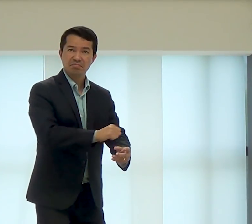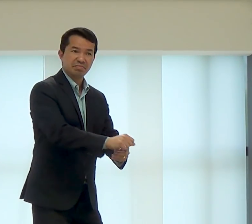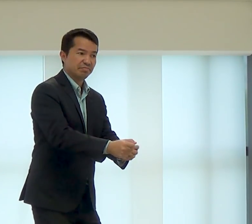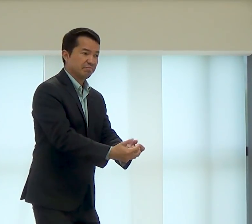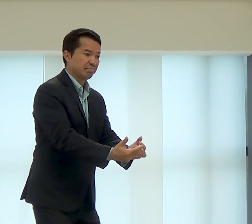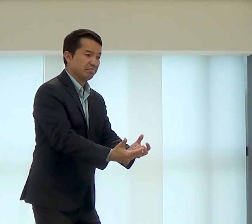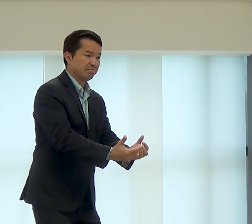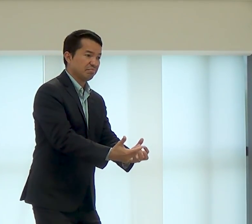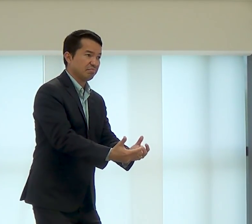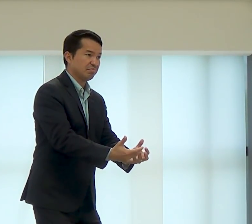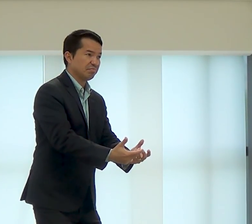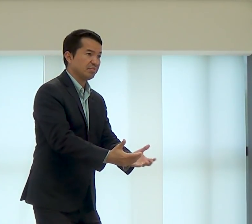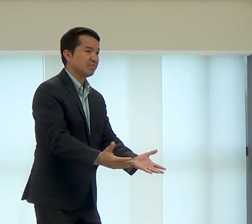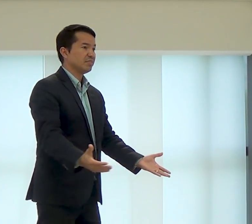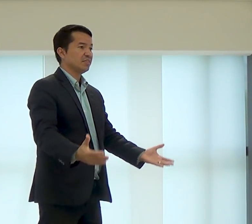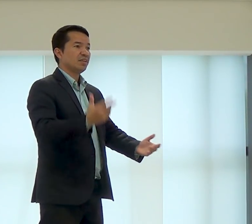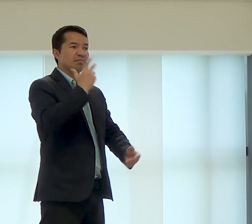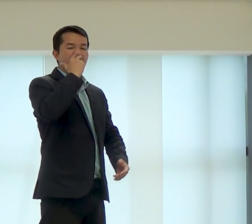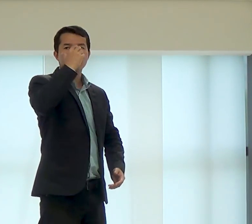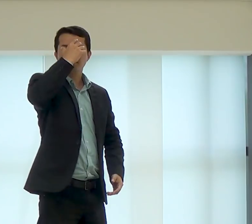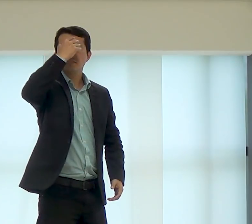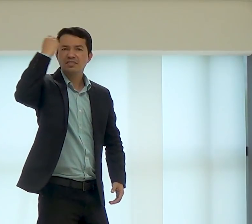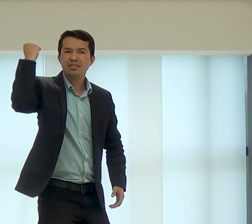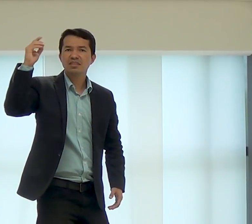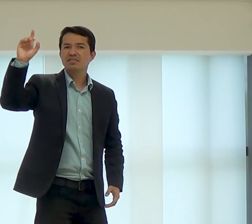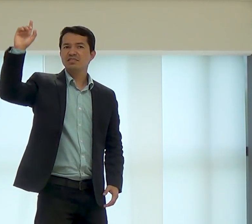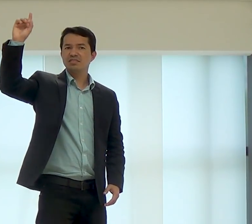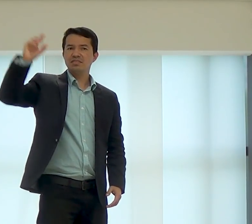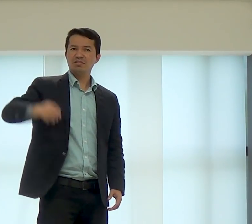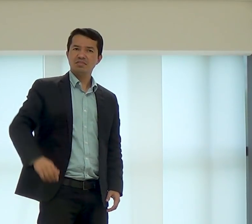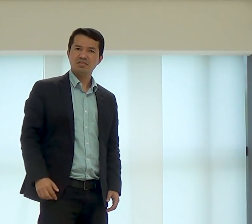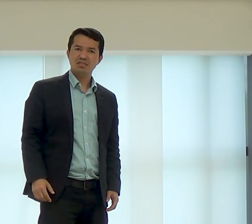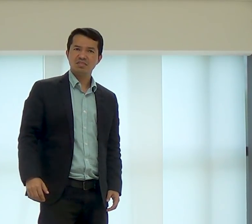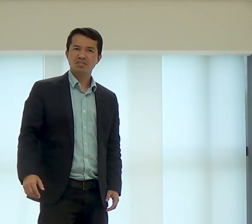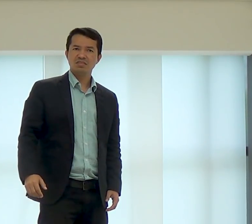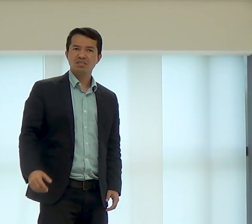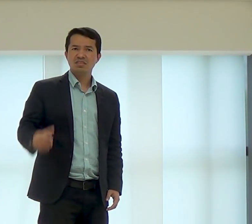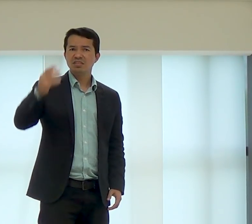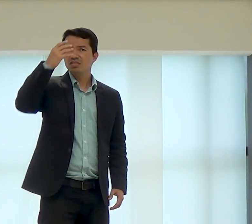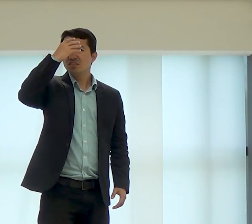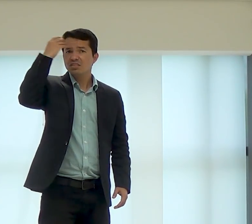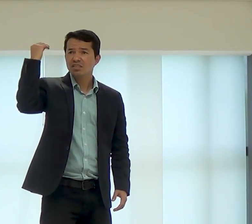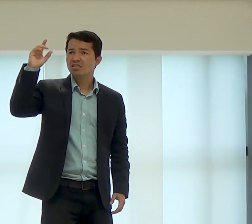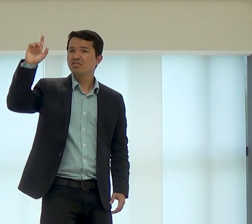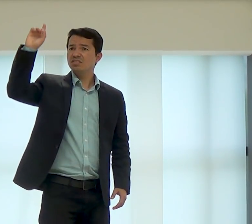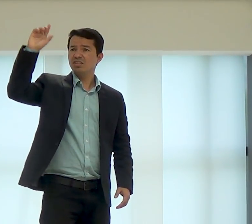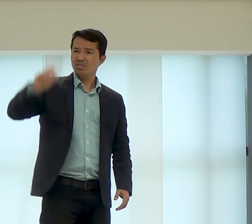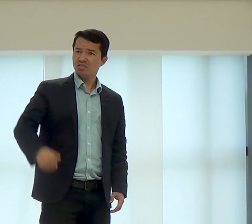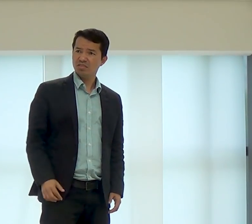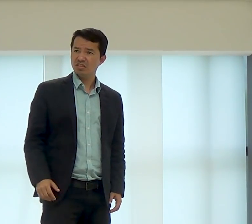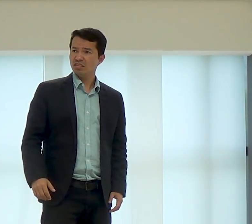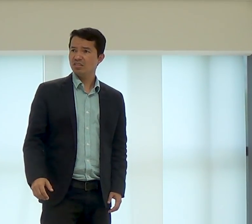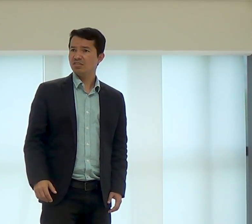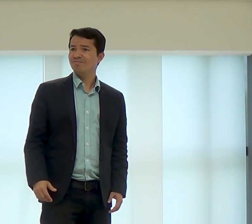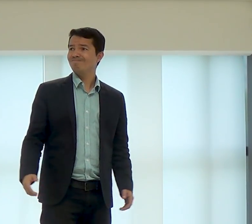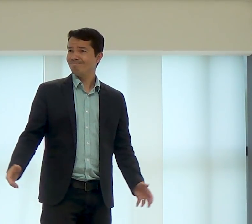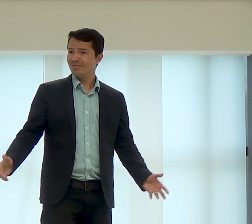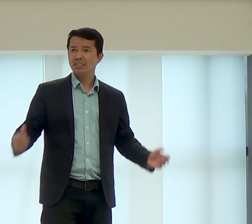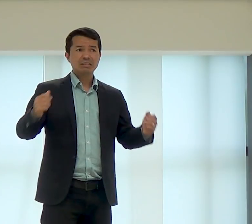ali, faça alguma coisa, parece que você se esqueceu de tudo aquilo que você viu aqui durante o culto,